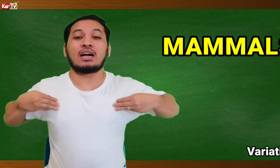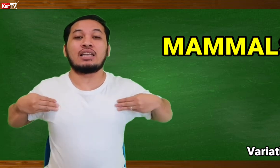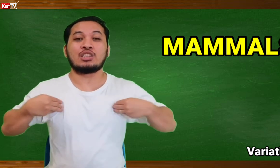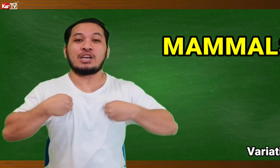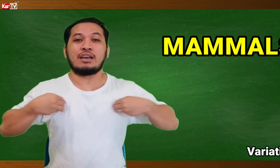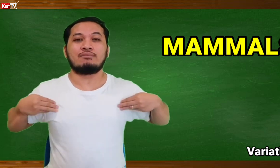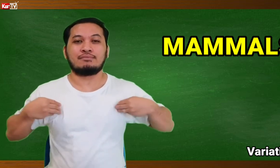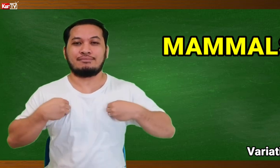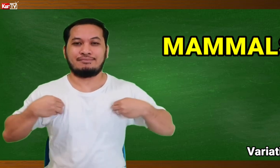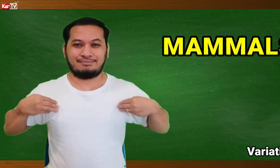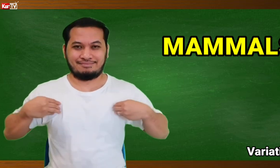naka letter M.